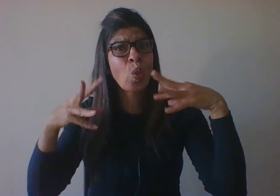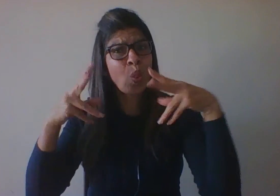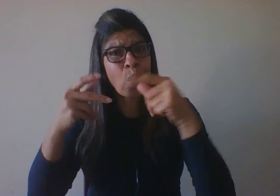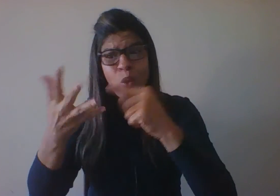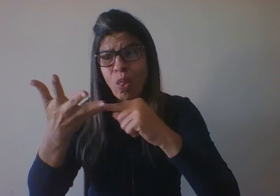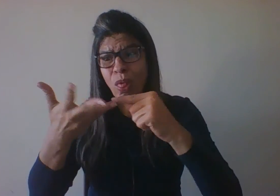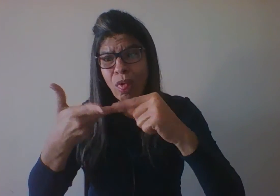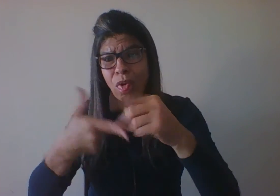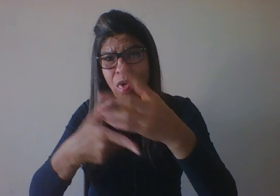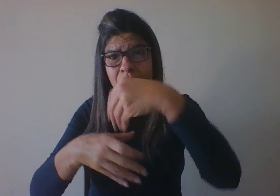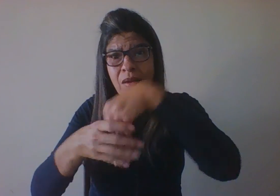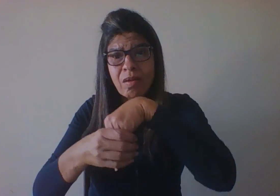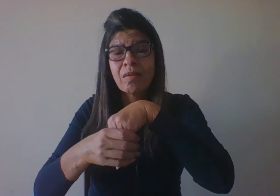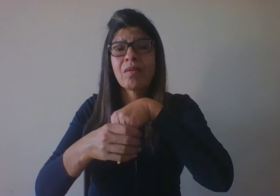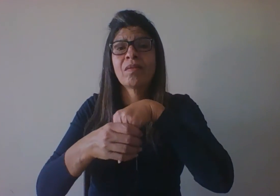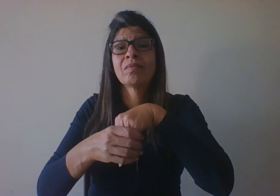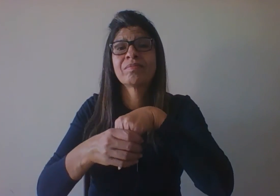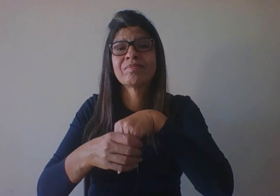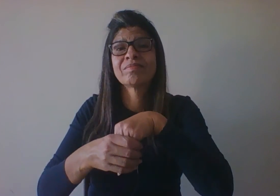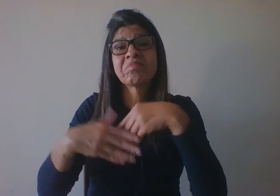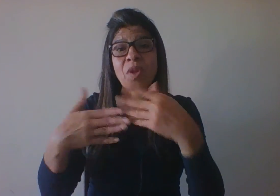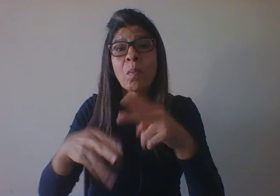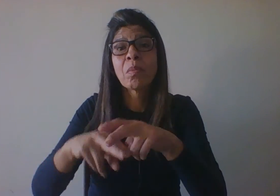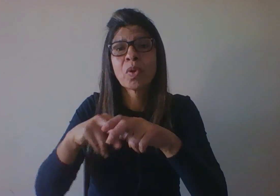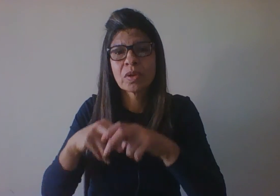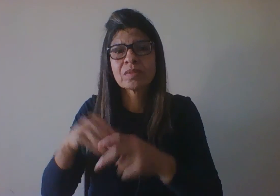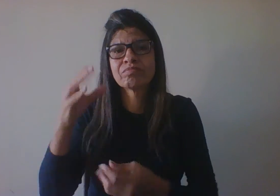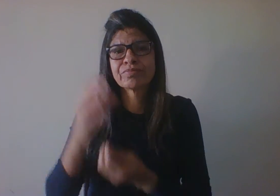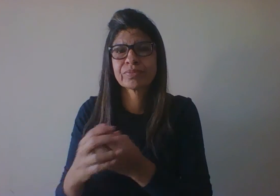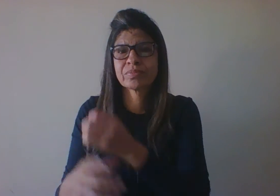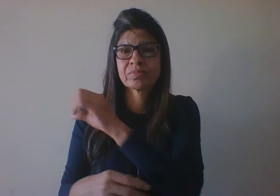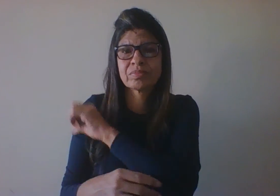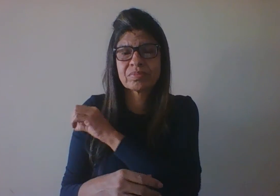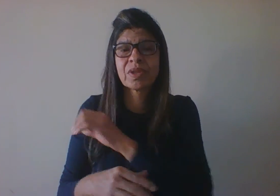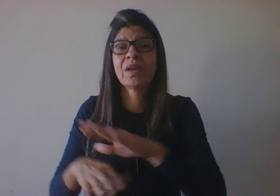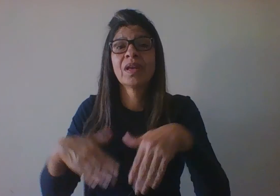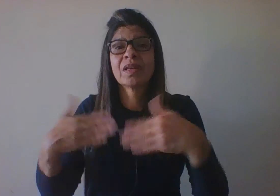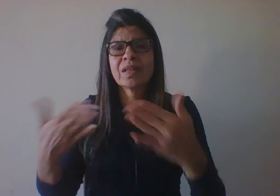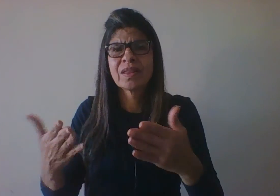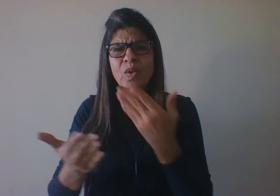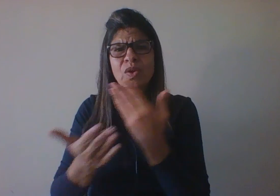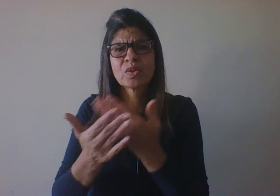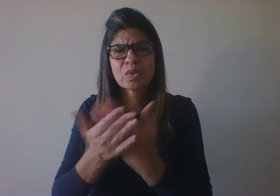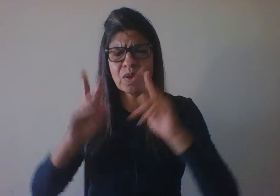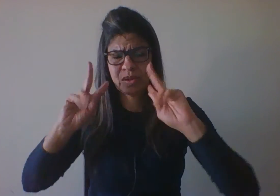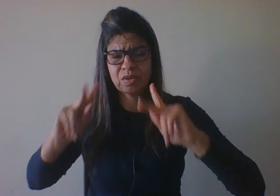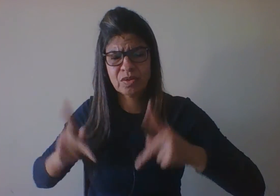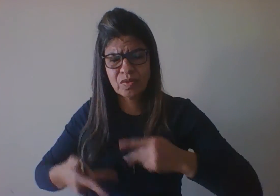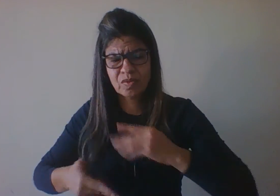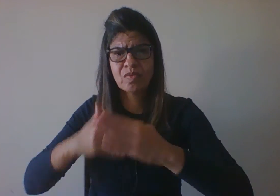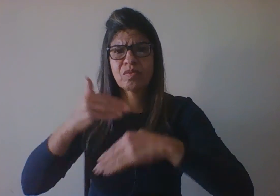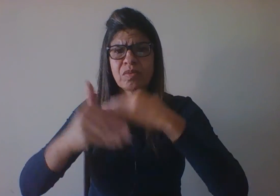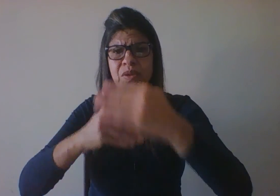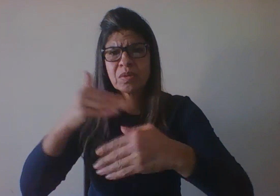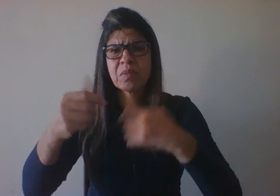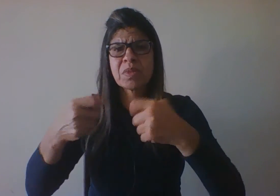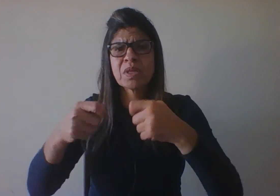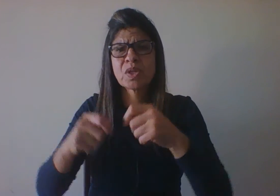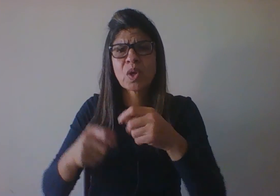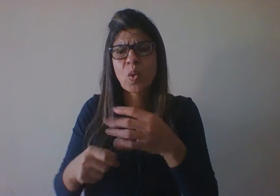significa conhecer toda a história desse organismo, desde o seu nascimento ou mesmo antes dele, considerando, por exemplo,